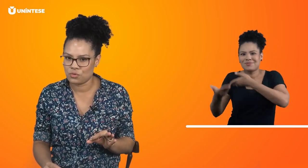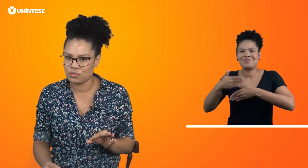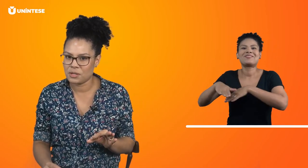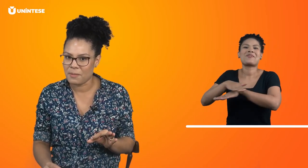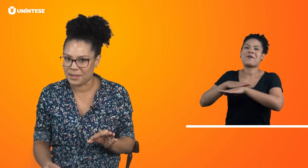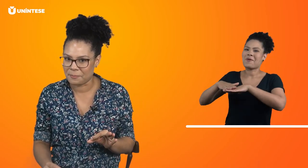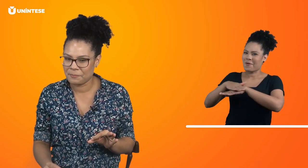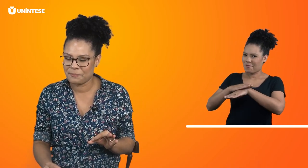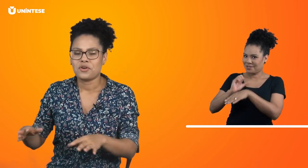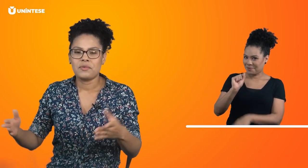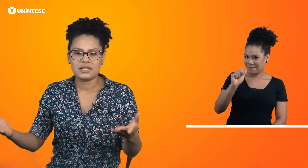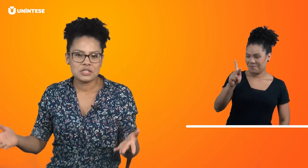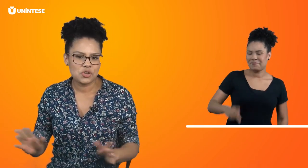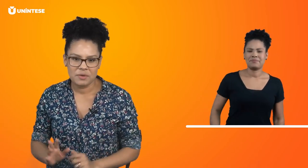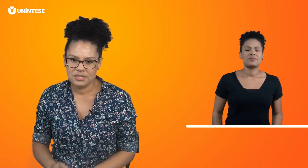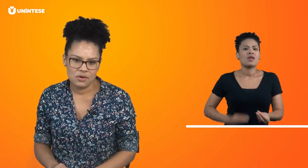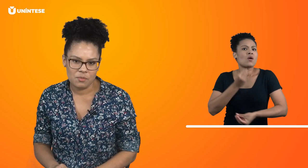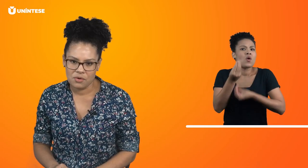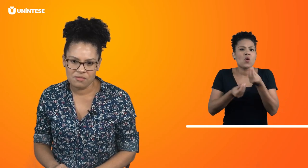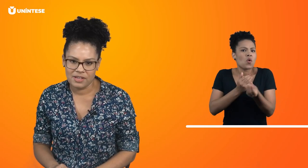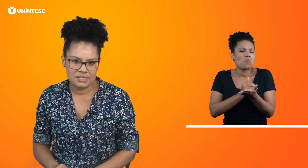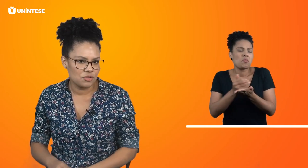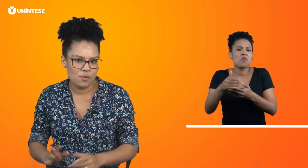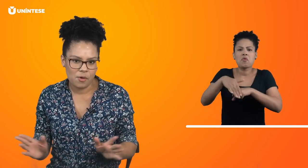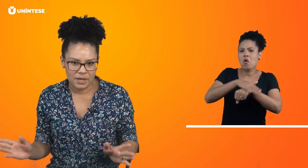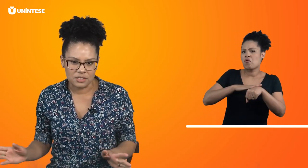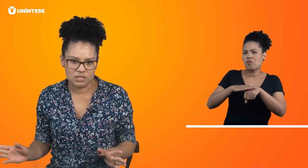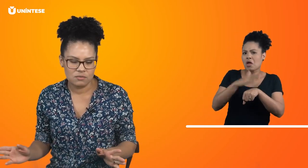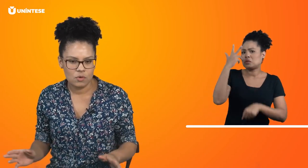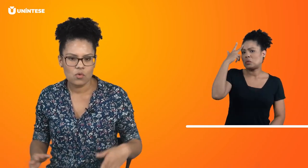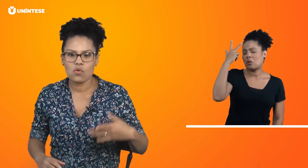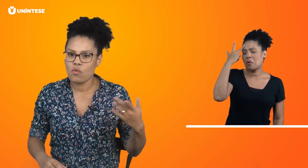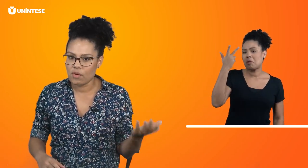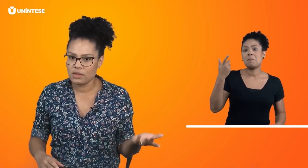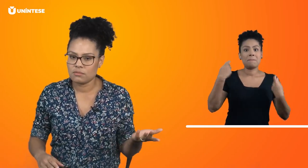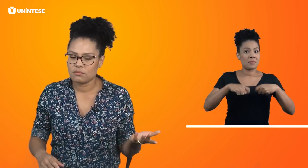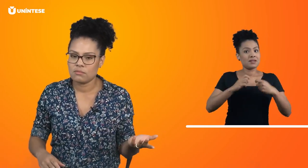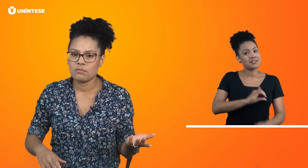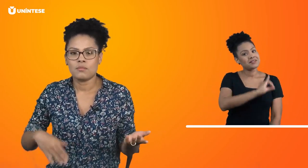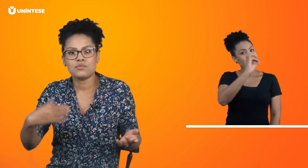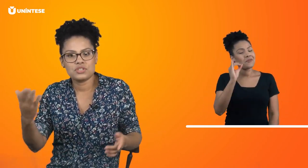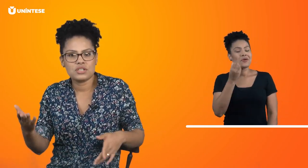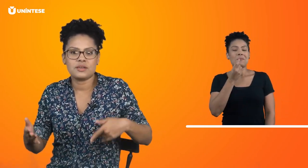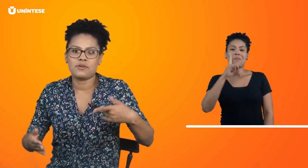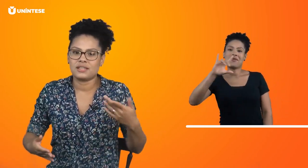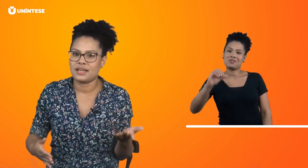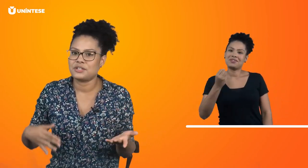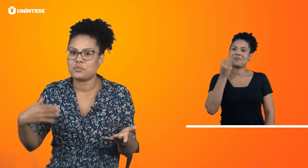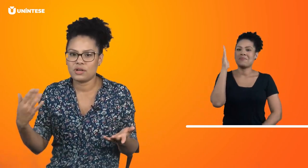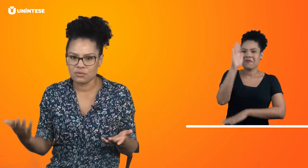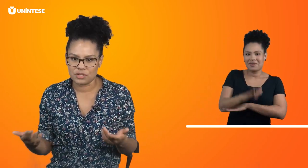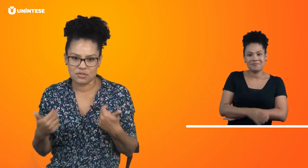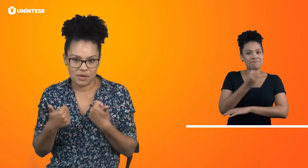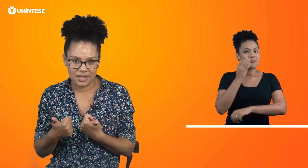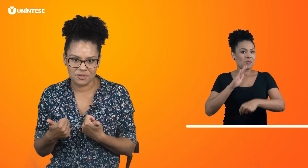surdo também. Como que a gente começa uma conversa normalmente? Com um oi, bom dia, boa tarde ou boa noite, correto?